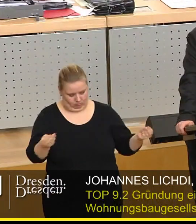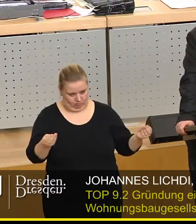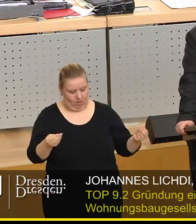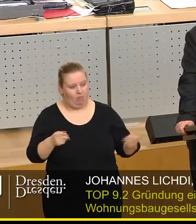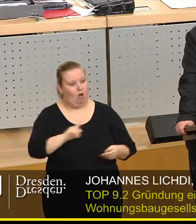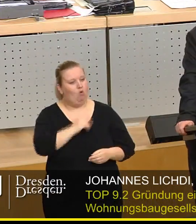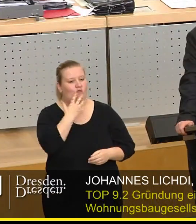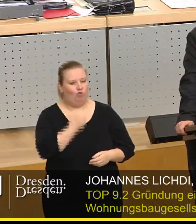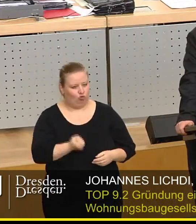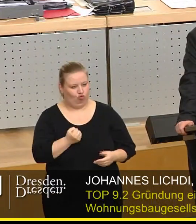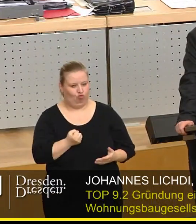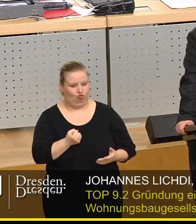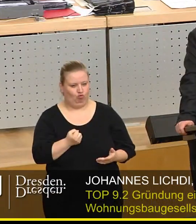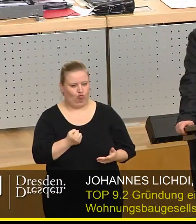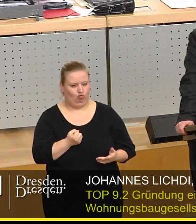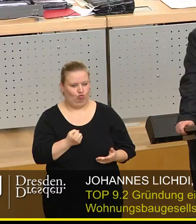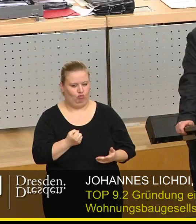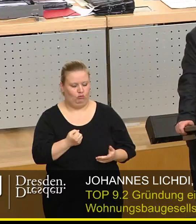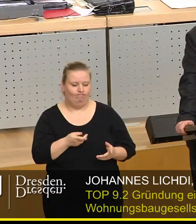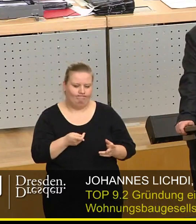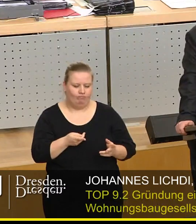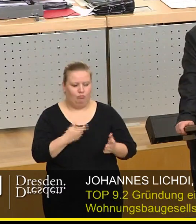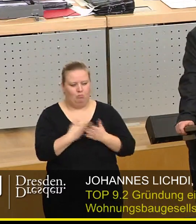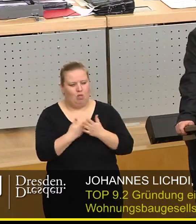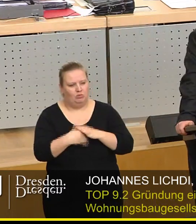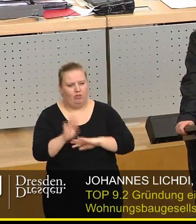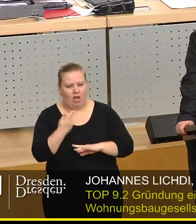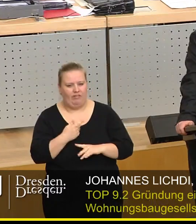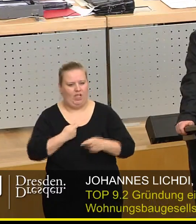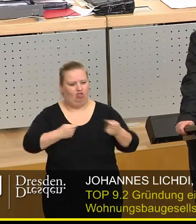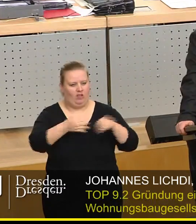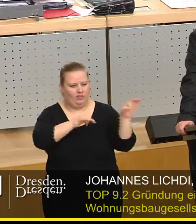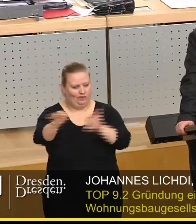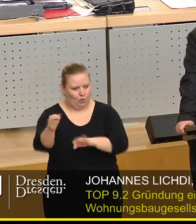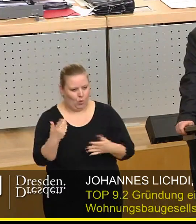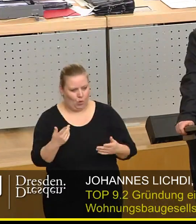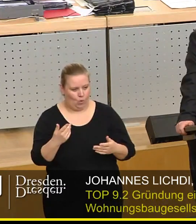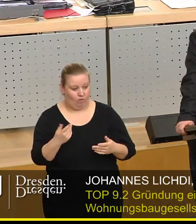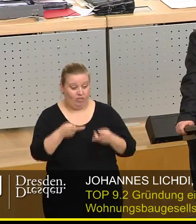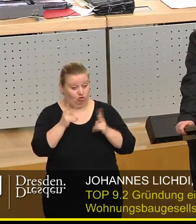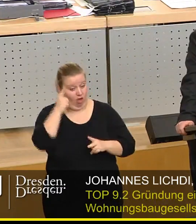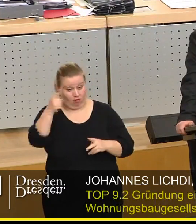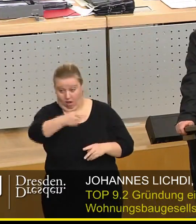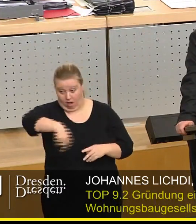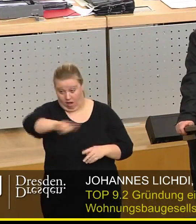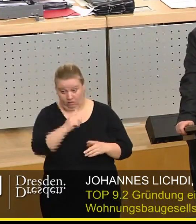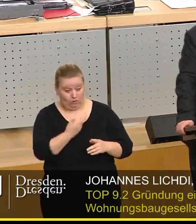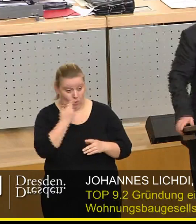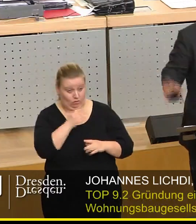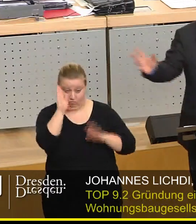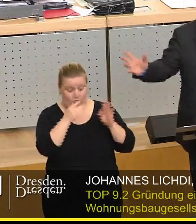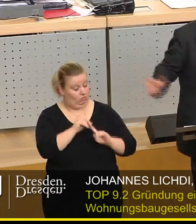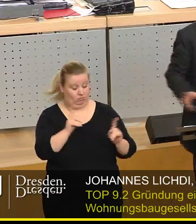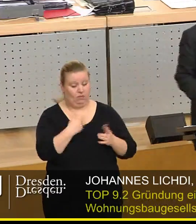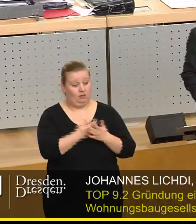Wir wollen aber auch ausdrücklich, dass beispielsweise die Bestellung eines Geschäftsführers nicht am Stadtrat vorbei geschieht. Deswegen